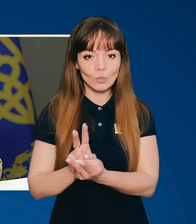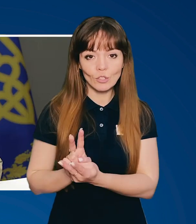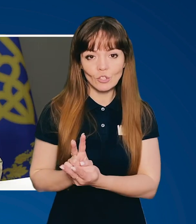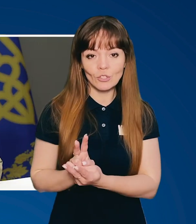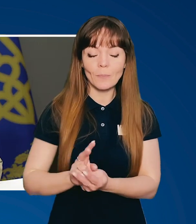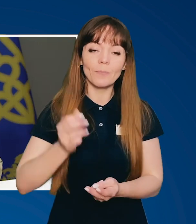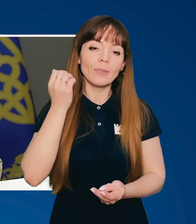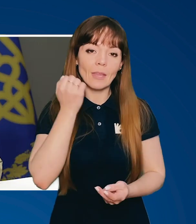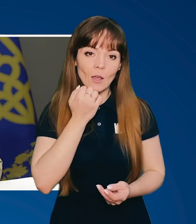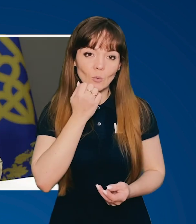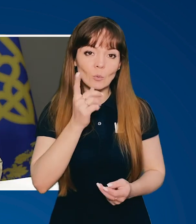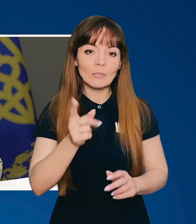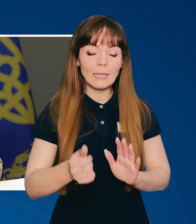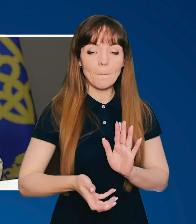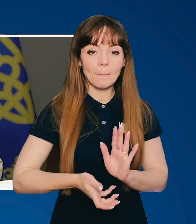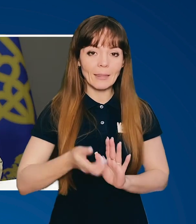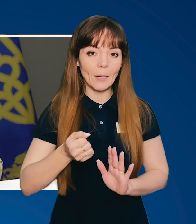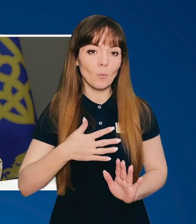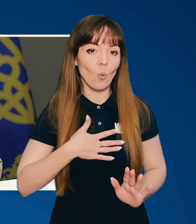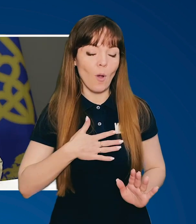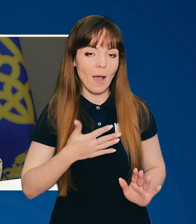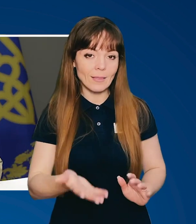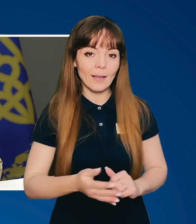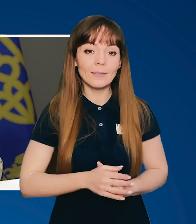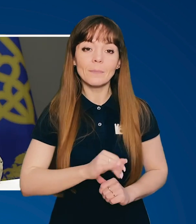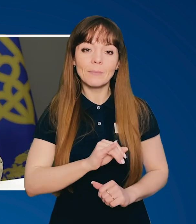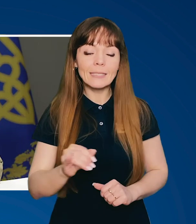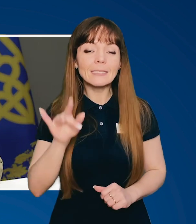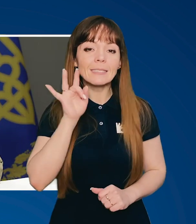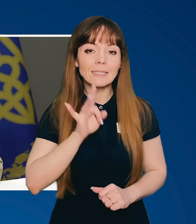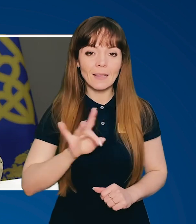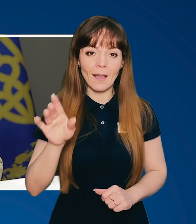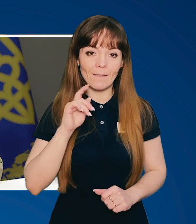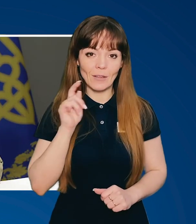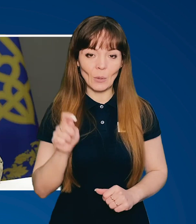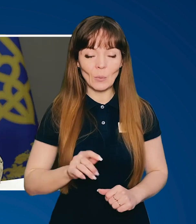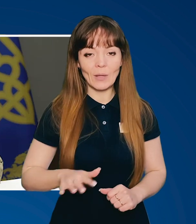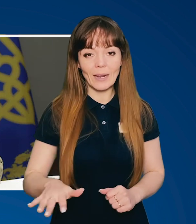за зустріч, дякую за підтримку Канаді і слава Україні!